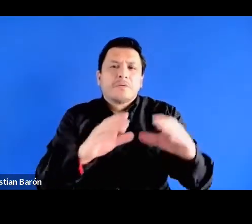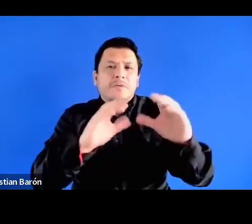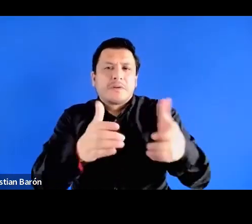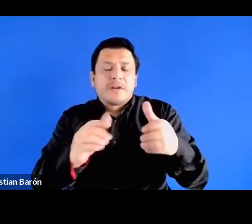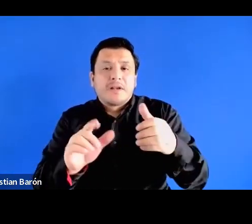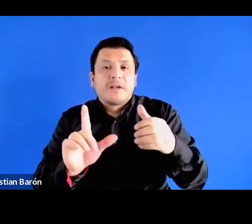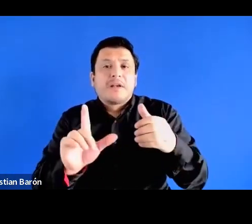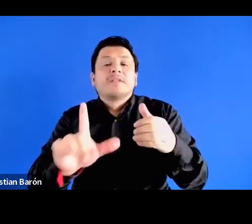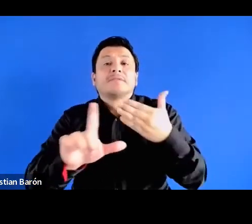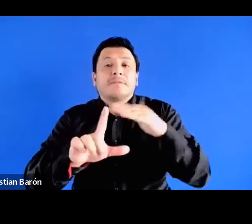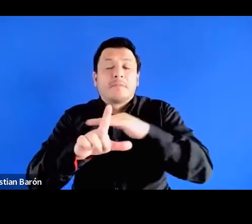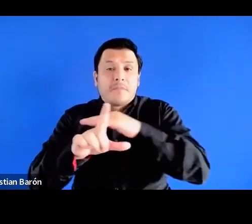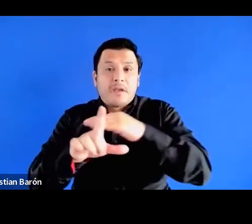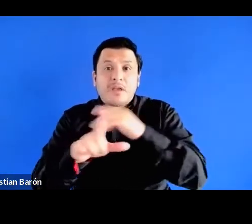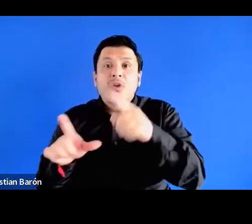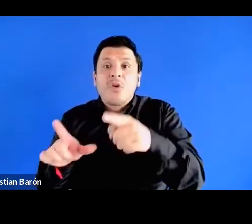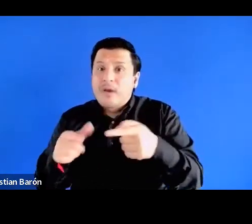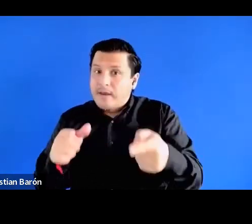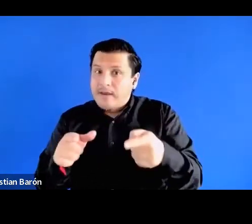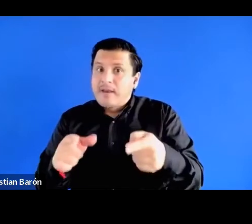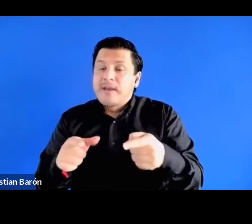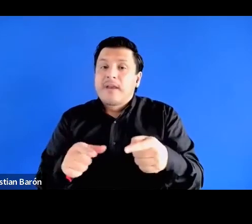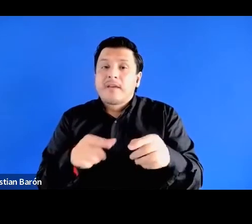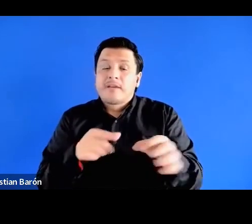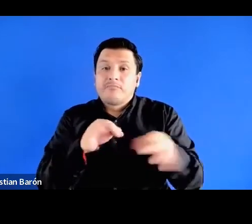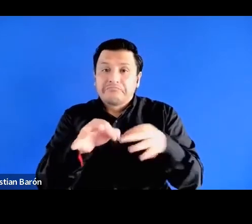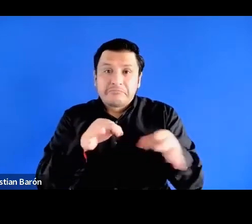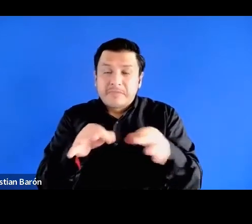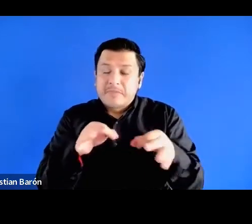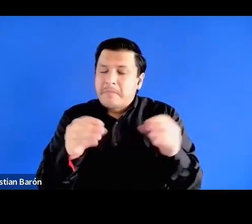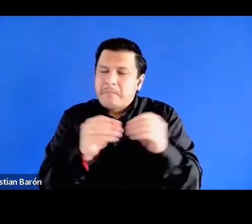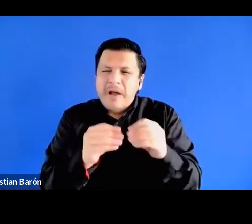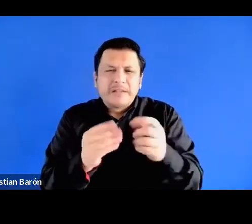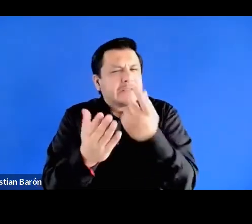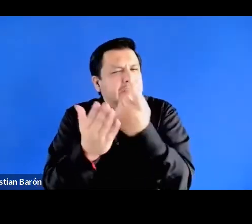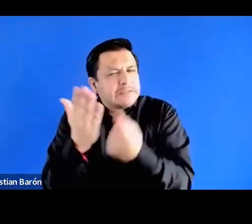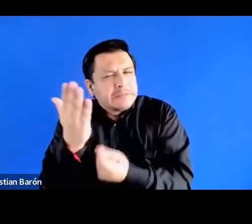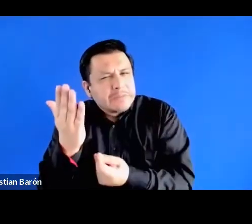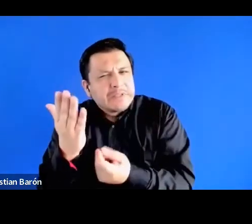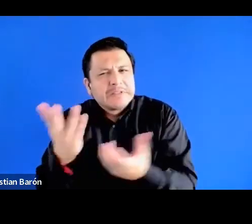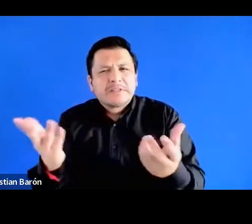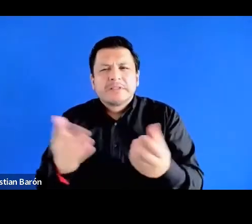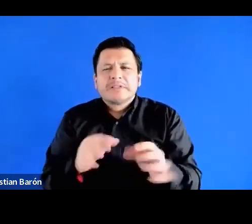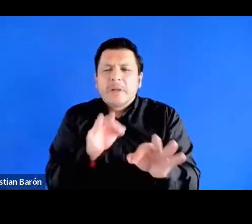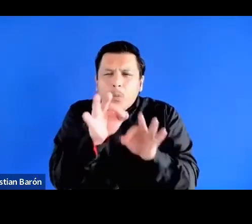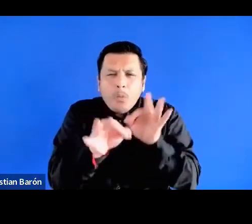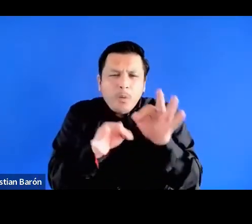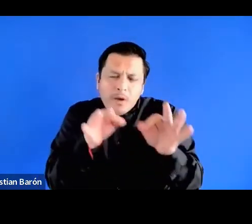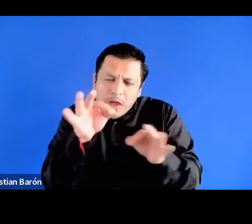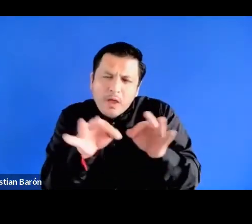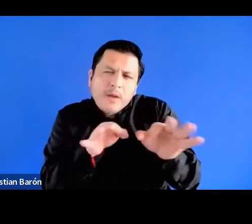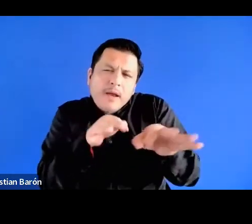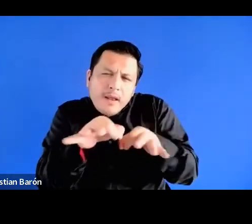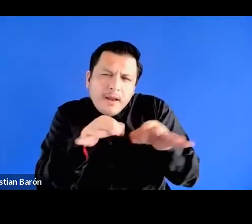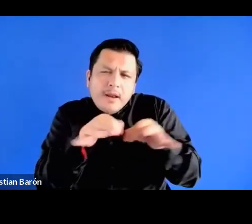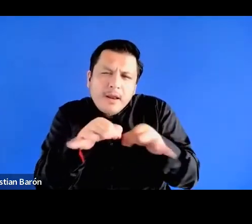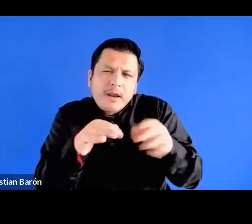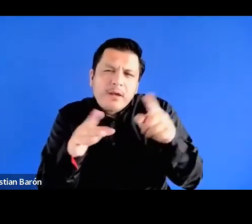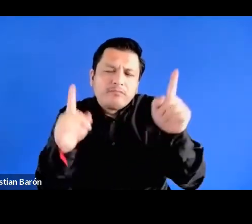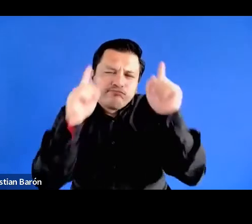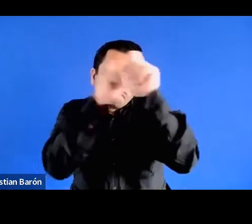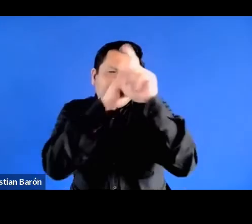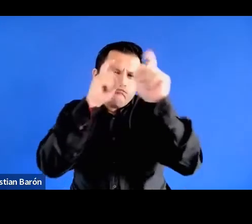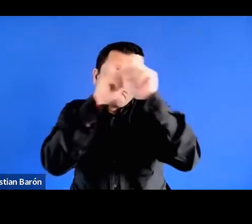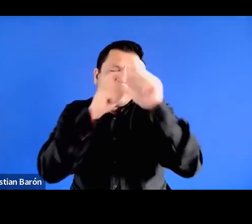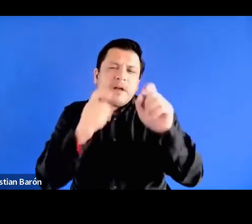tiene este libro una parte muy específica muy cuidadosa con esta reflexión